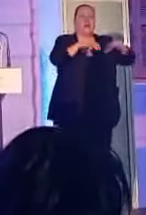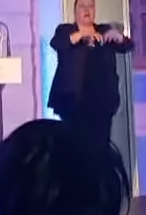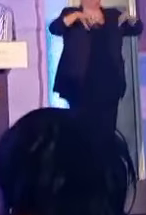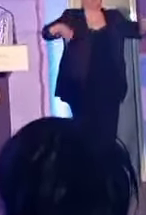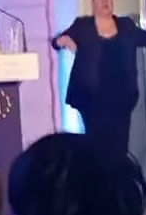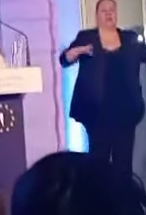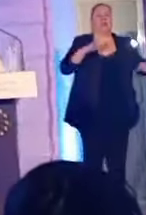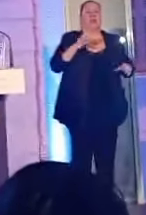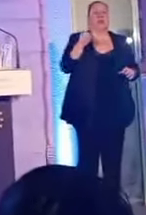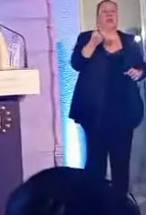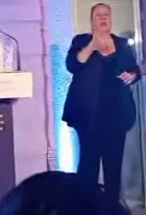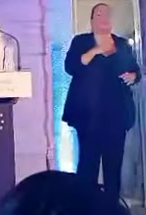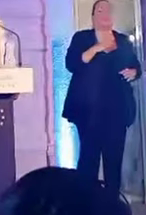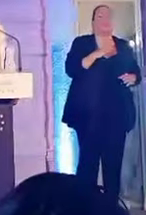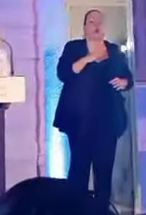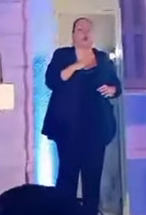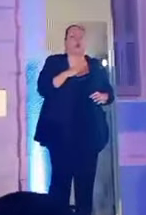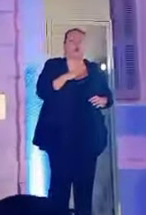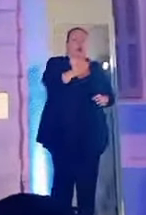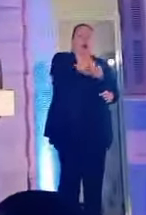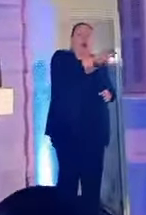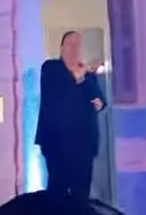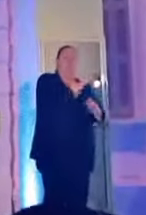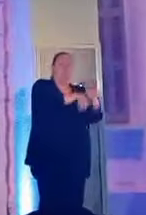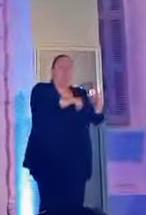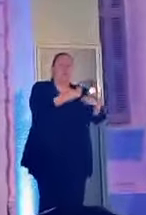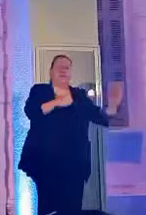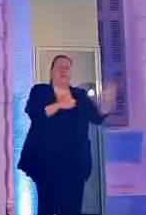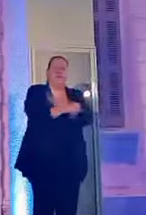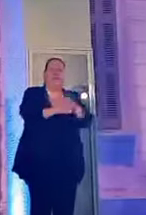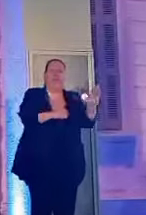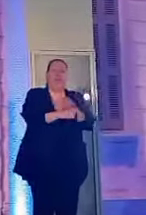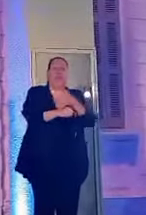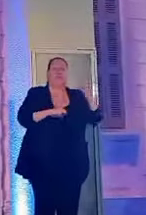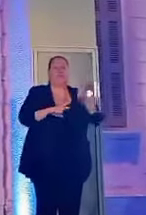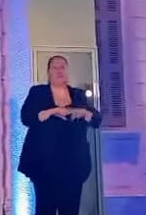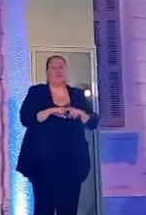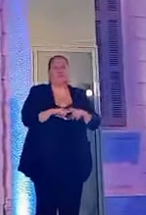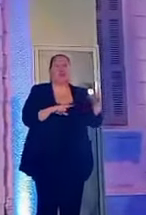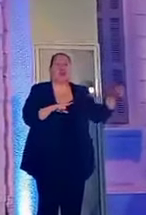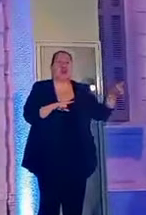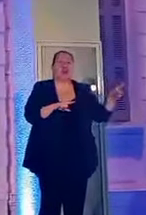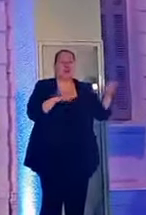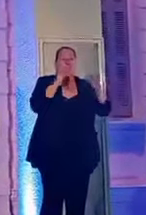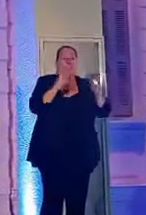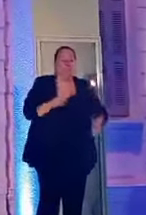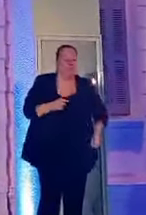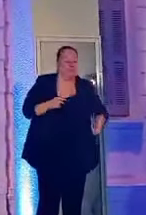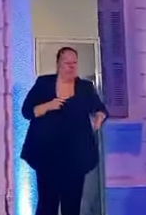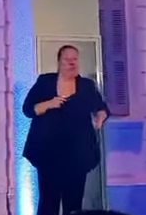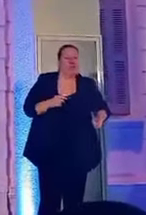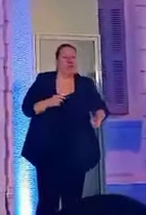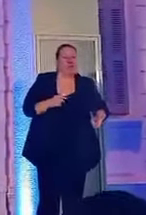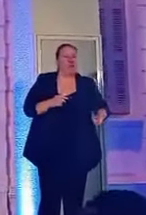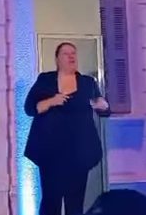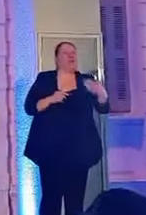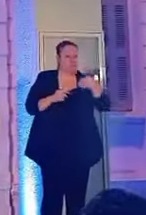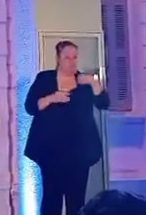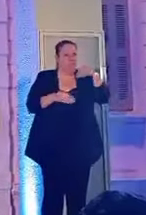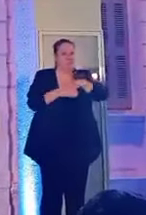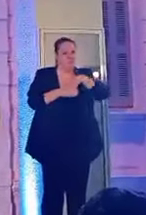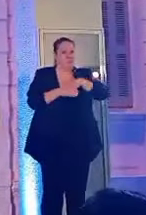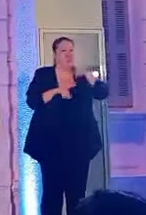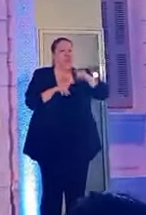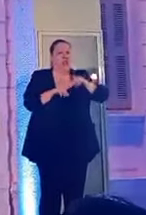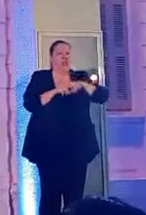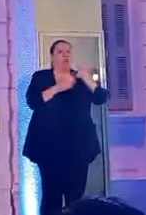το λαό, αυτοί που επιχείρησαν να διαλύσουν τη χώρα, αυτοί που έπαιξαν στα ζάρια τη συμμετοχή της